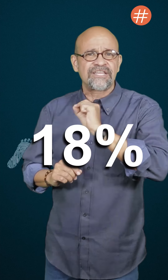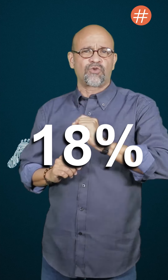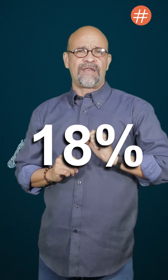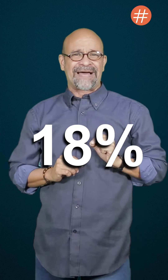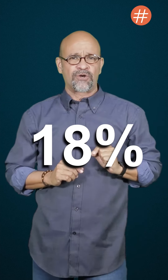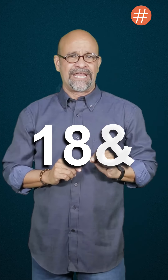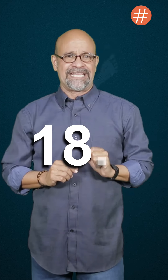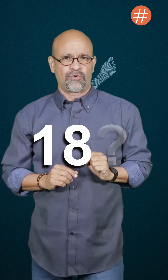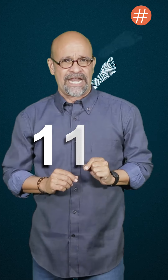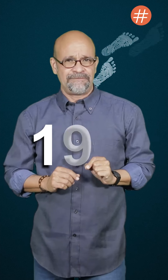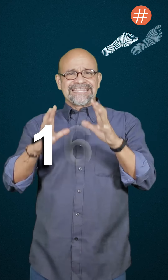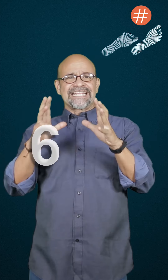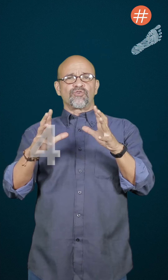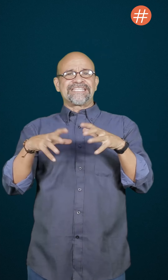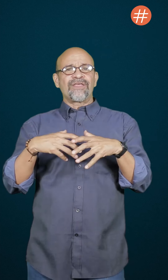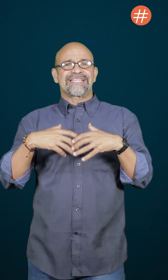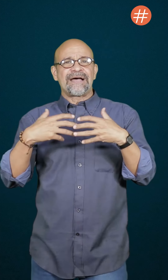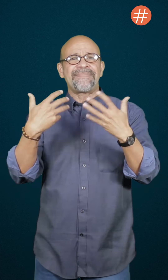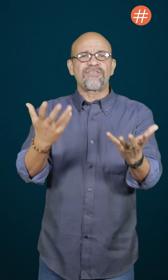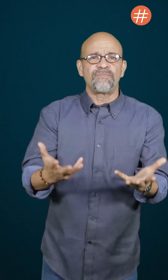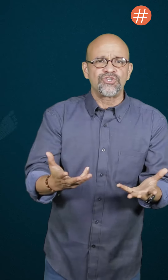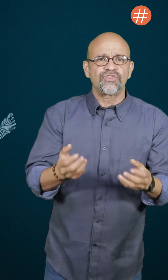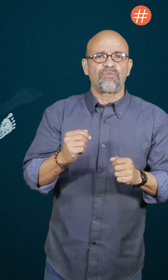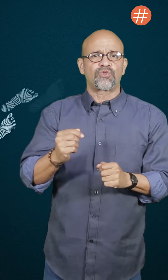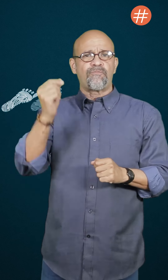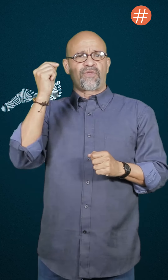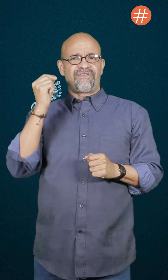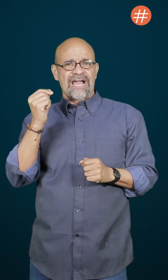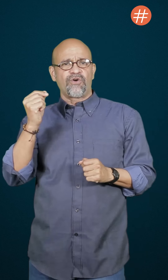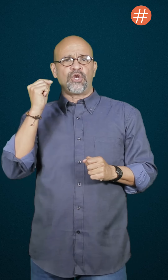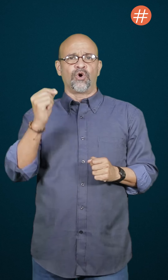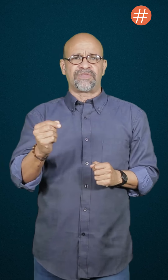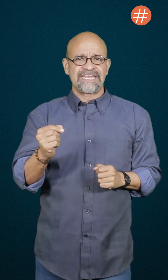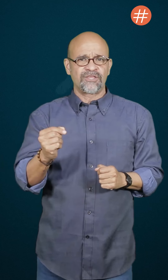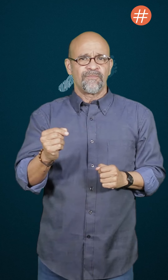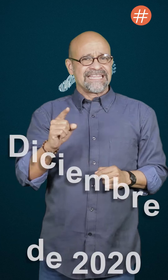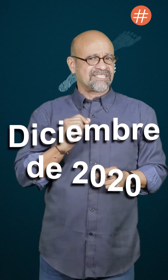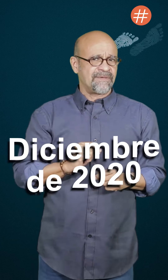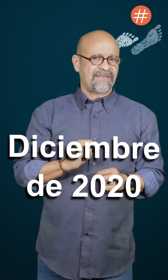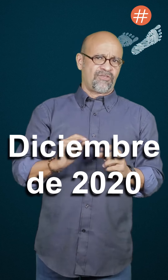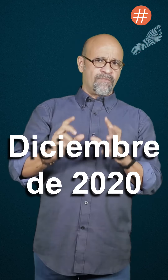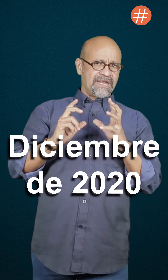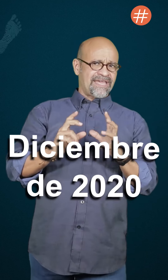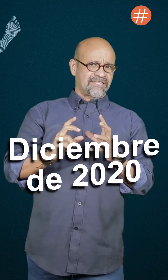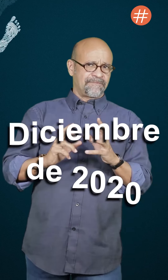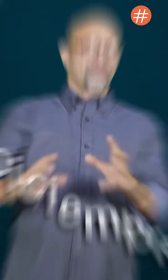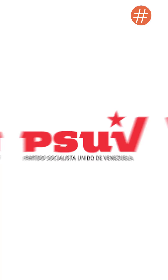del padrón electoral. Este resultado está medio millón de votos por debajo de lo obtenido en diciembre de 2020, cuando la